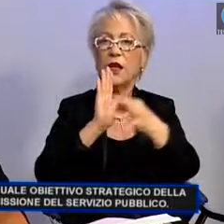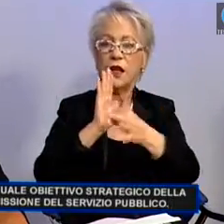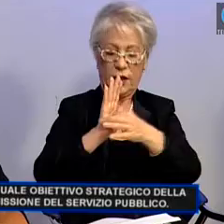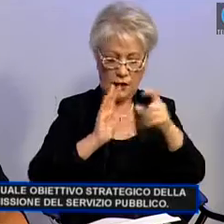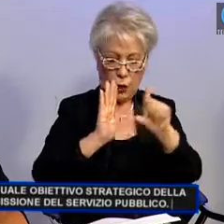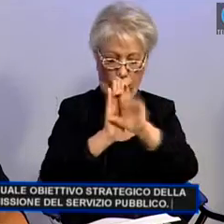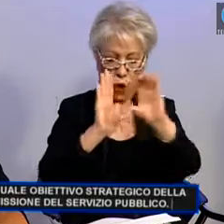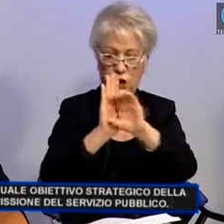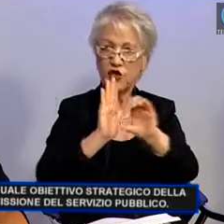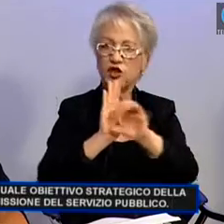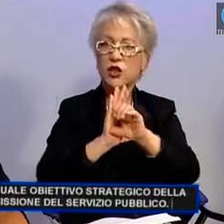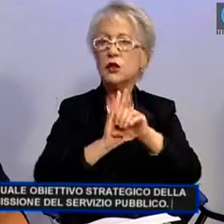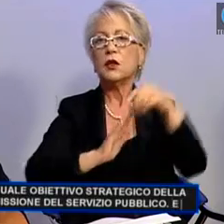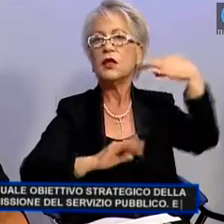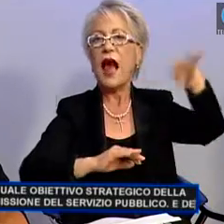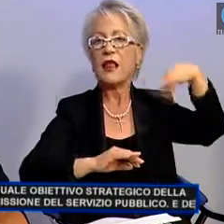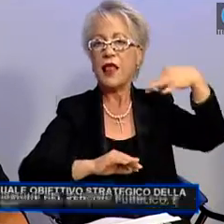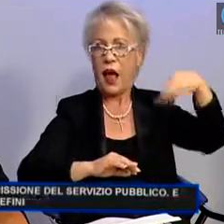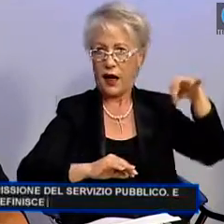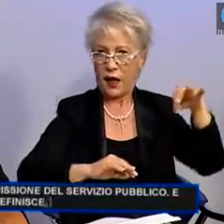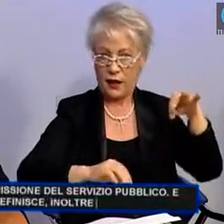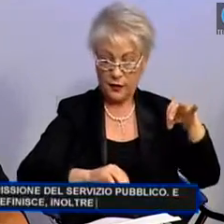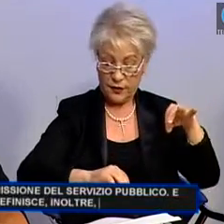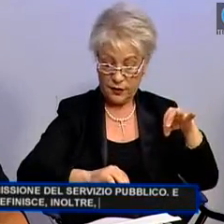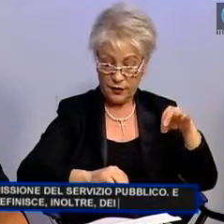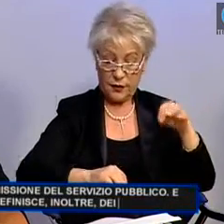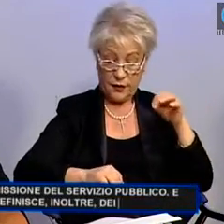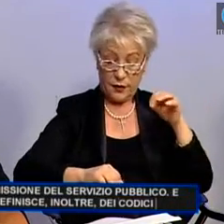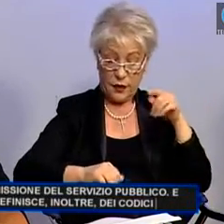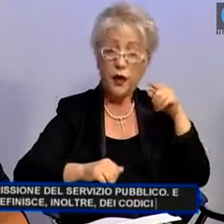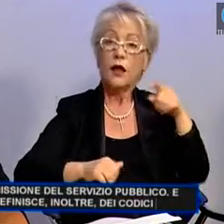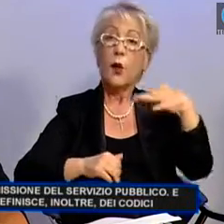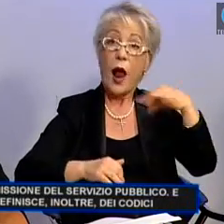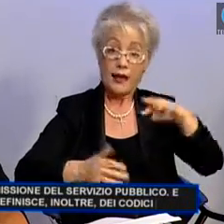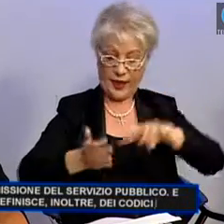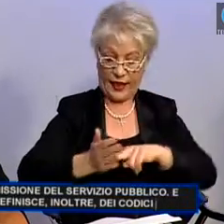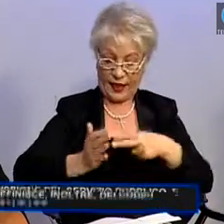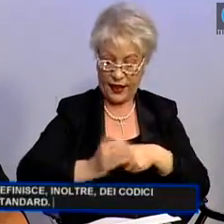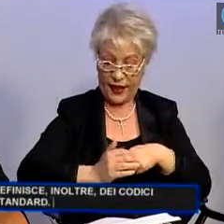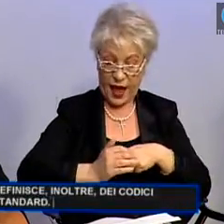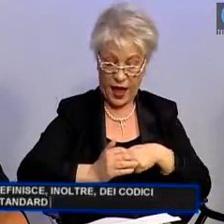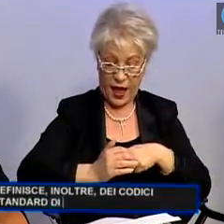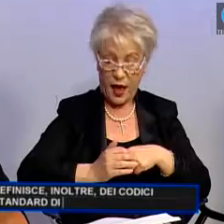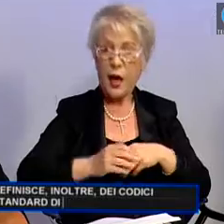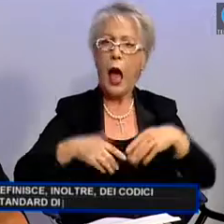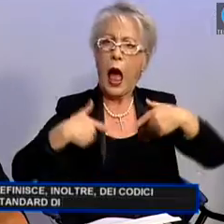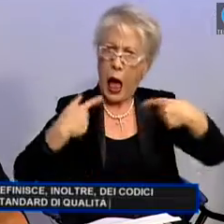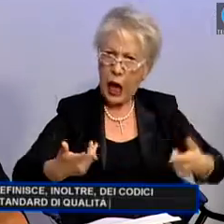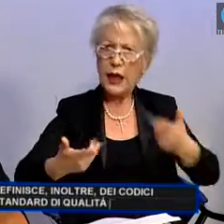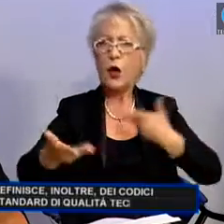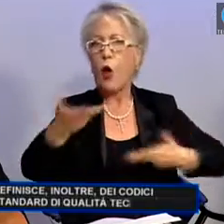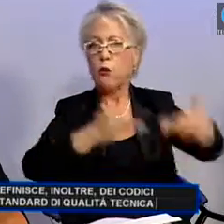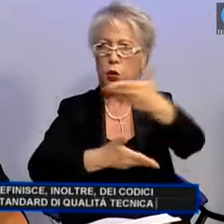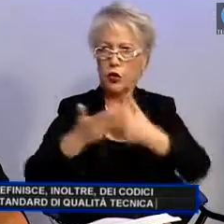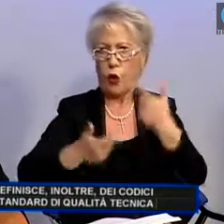E definisce inoltre dei codici standard di qualità tecnica